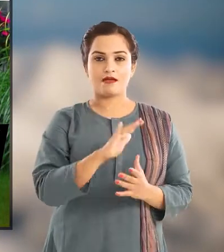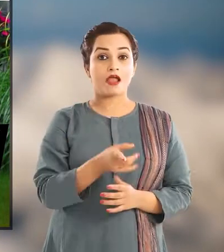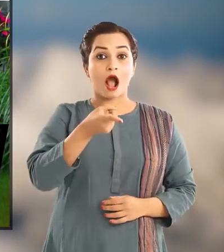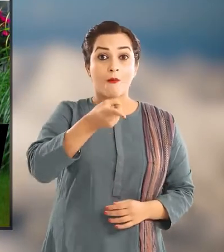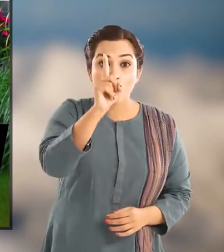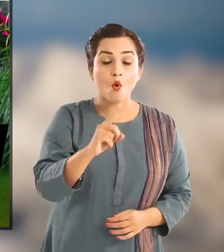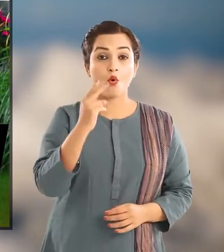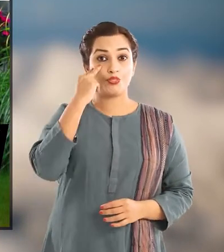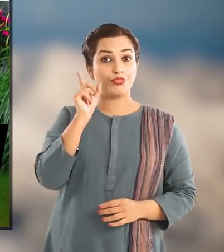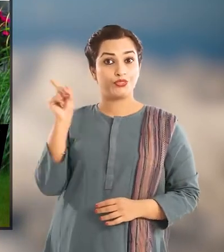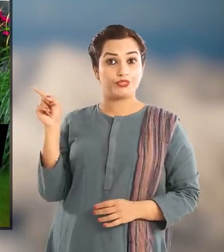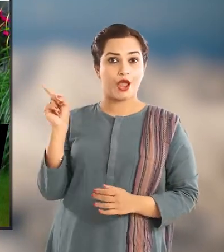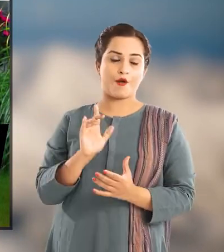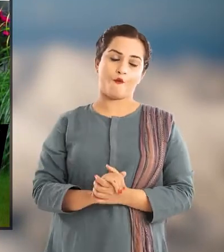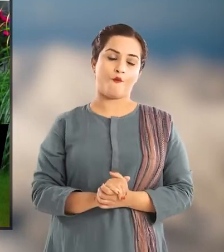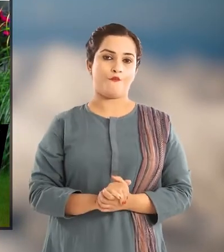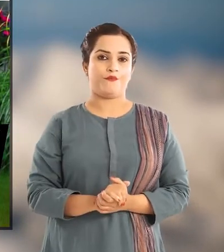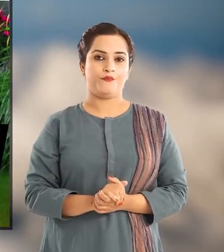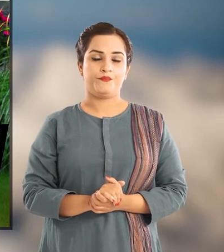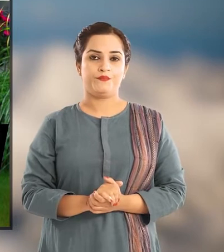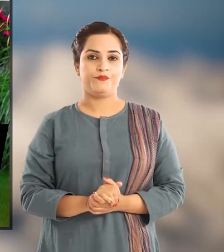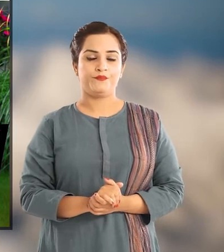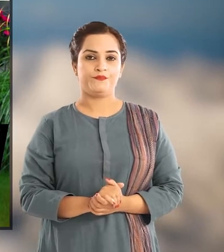and non-living resources in the environment